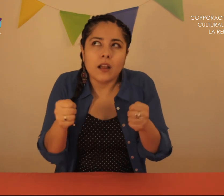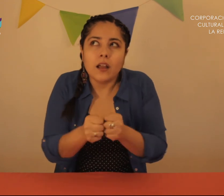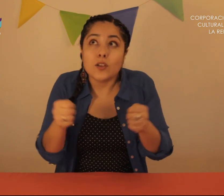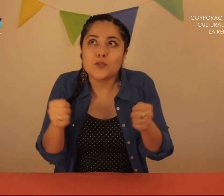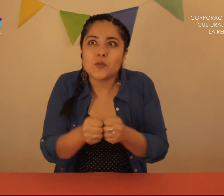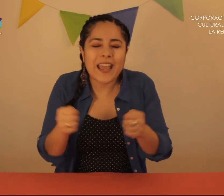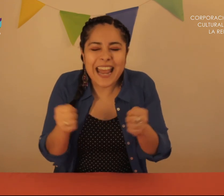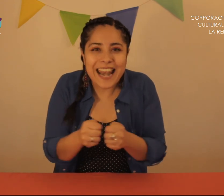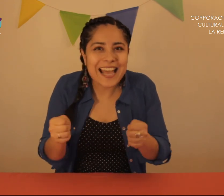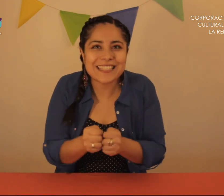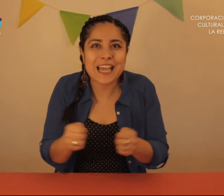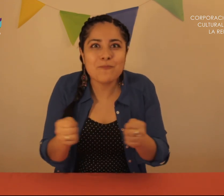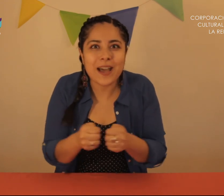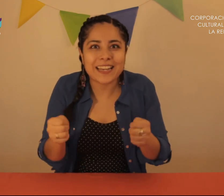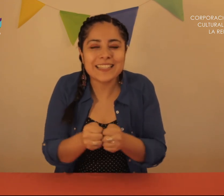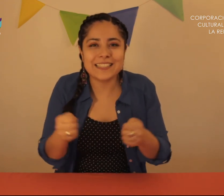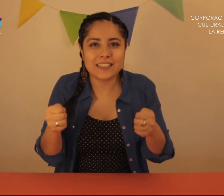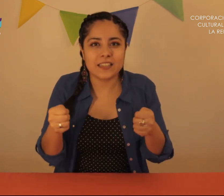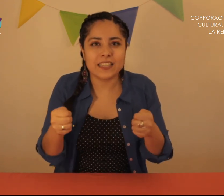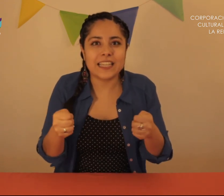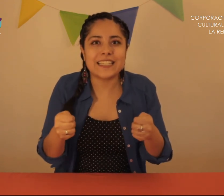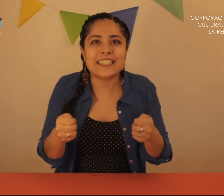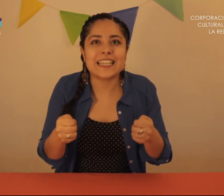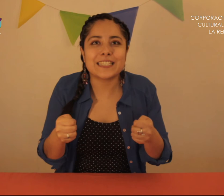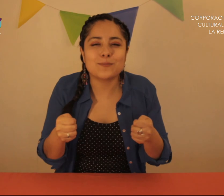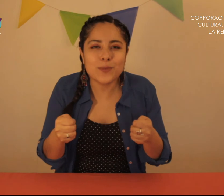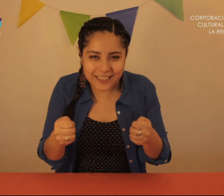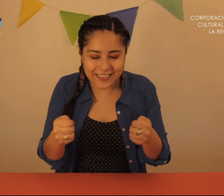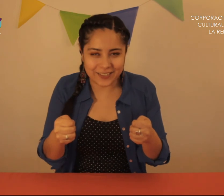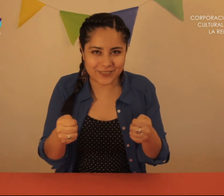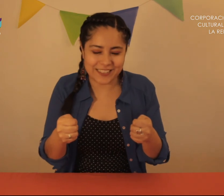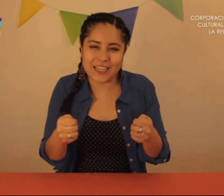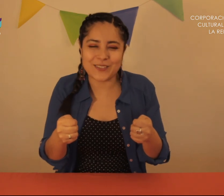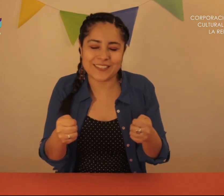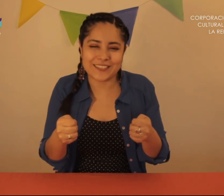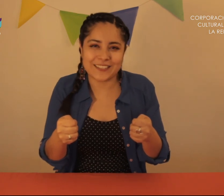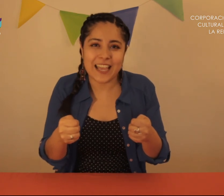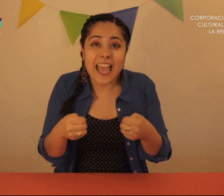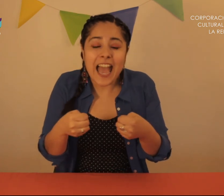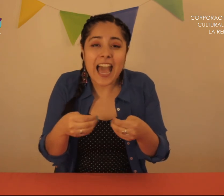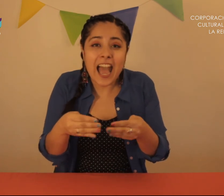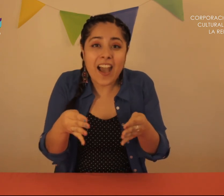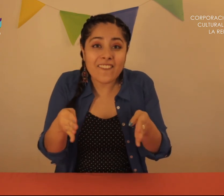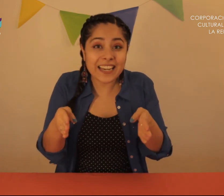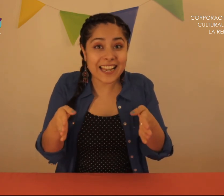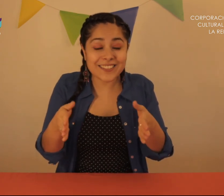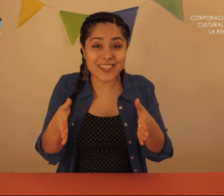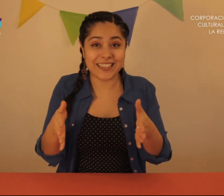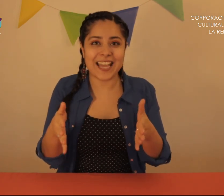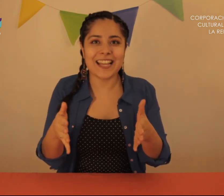Suenan las campanas Y se despiertan los vecinos Abren las ventanas